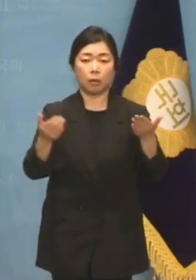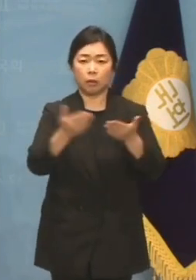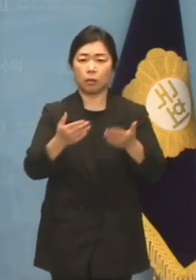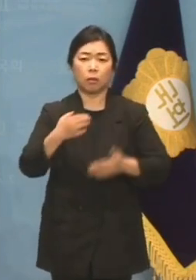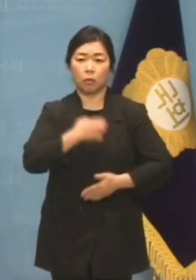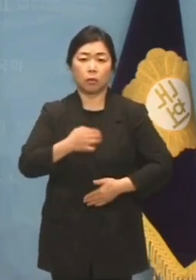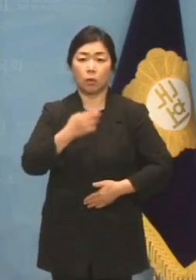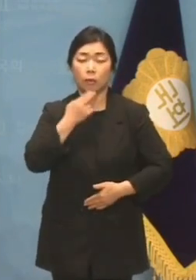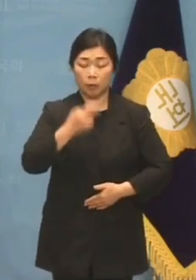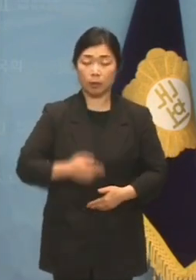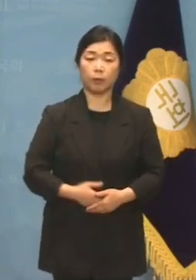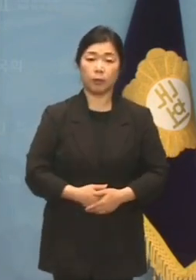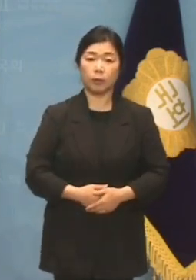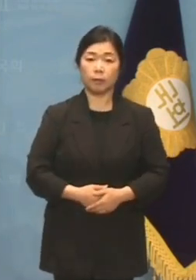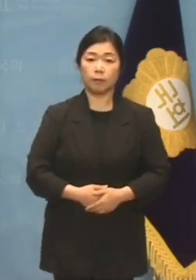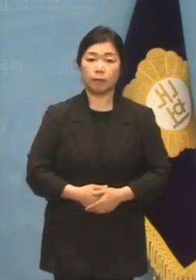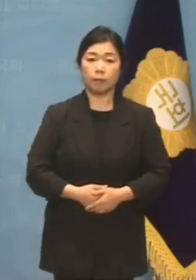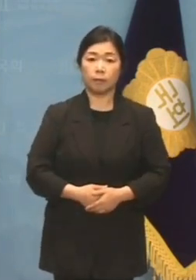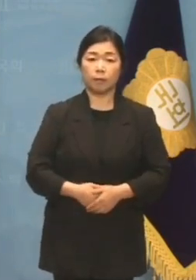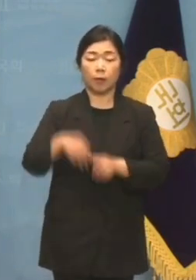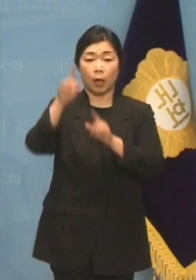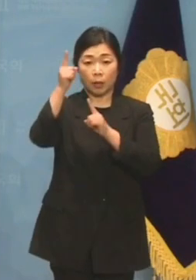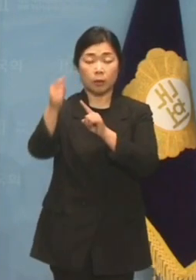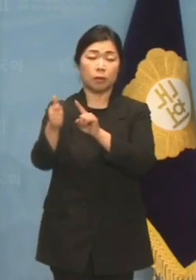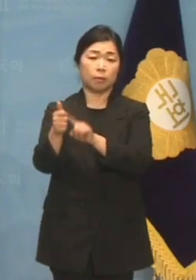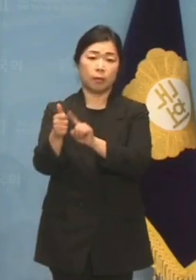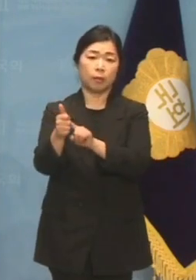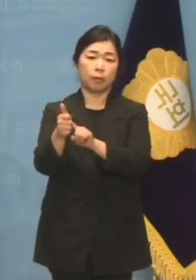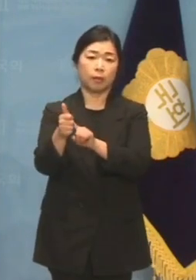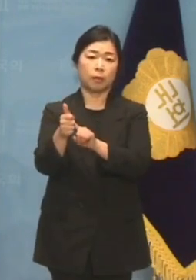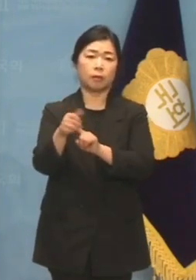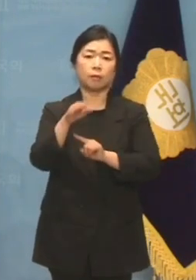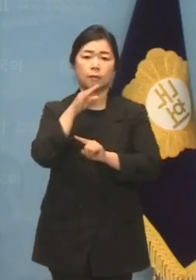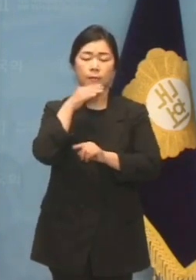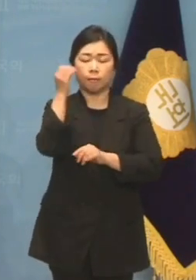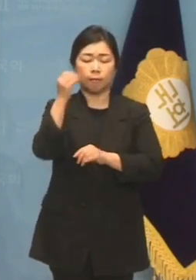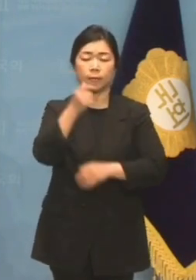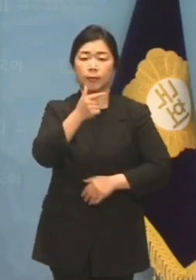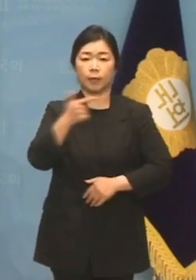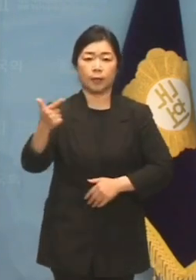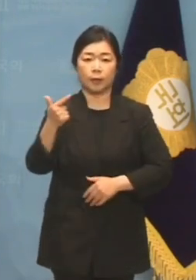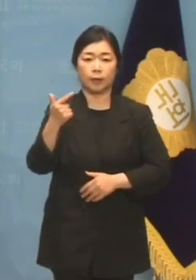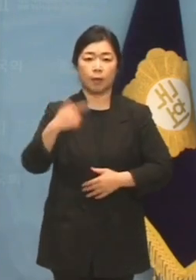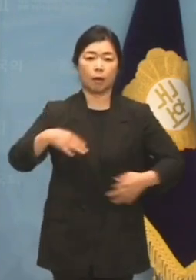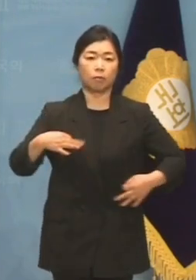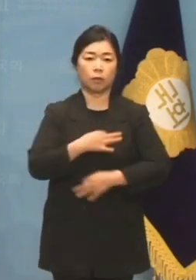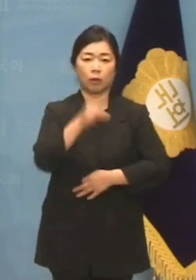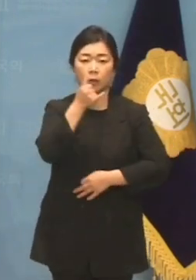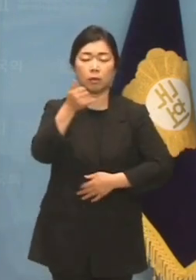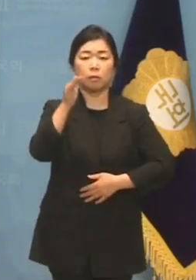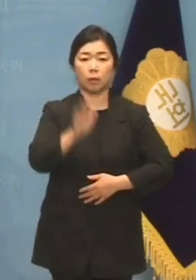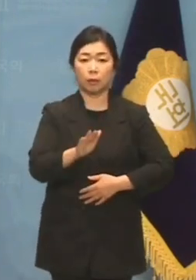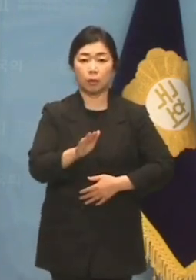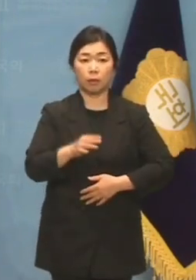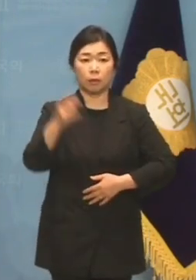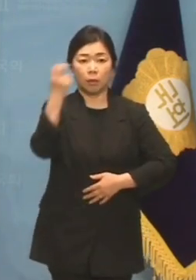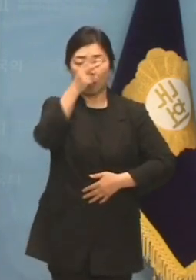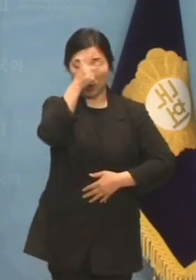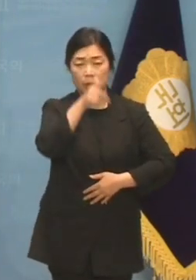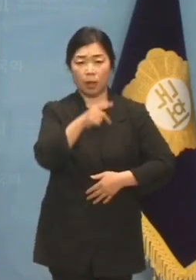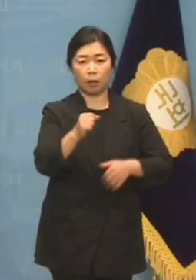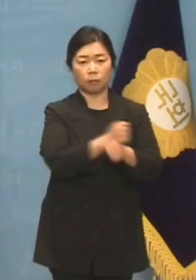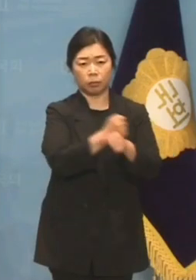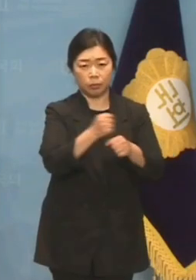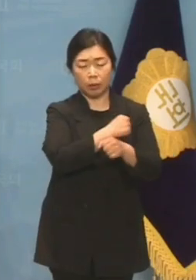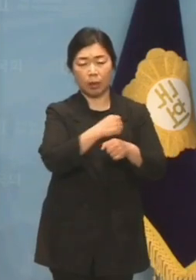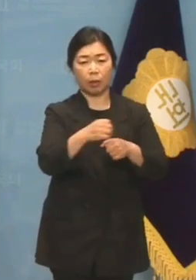대표는 천문학적 이익을 나눈 중대 토착비리 혐의를 받고 있지만 검찰 소설과 야당 탄압이라는